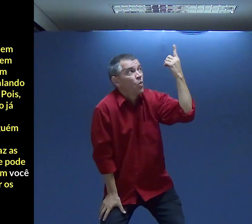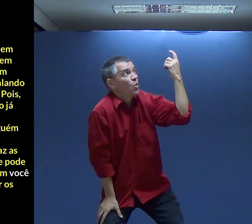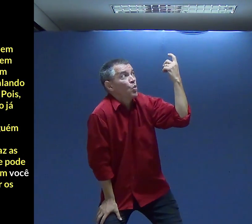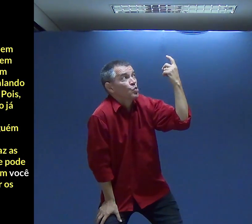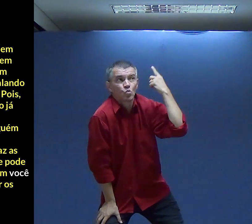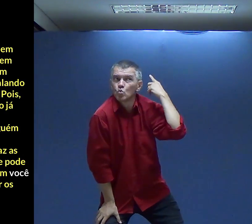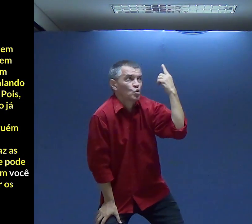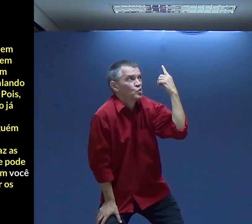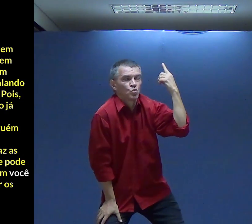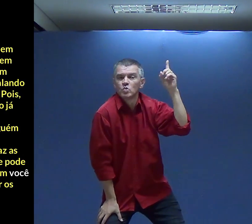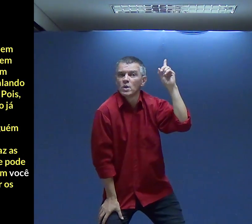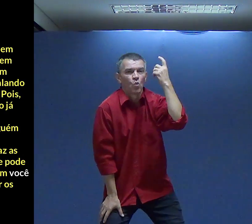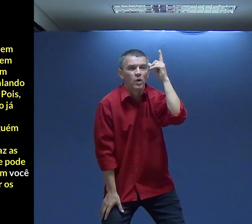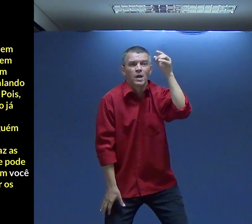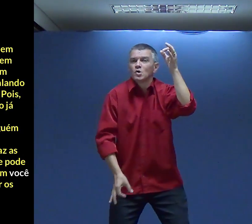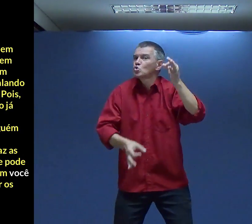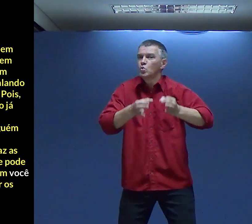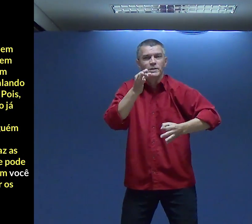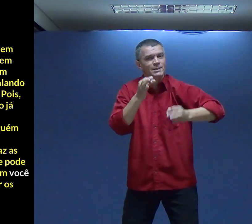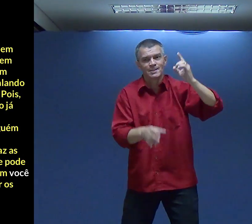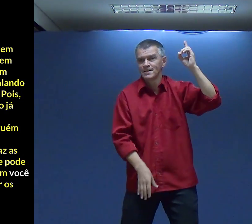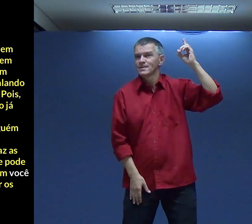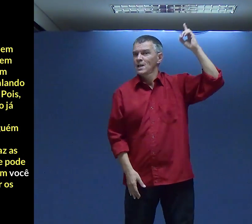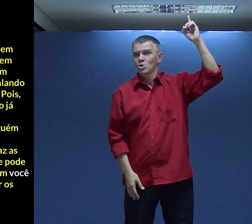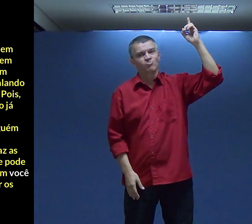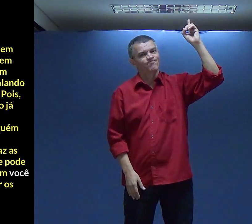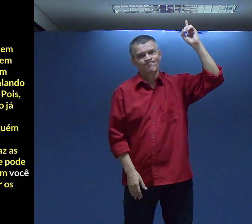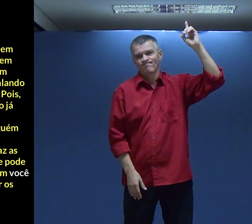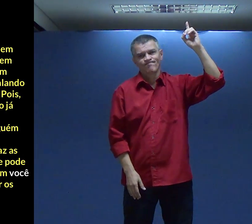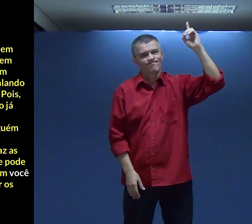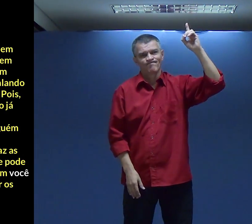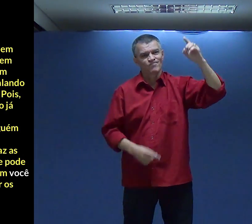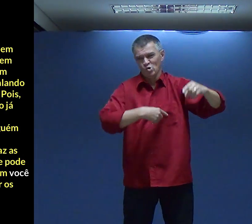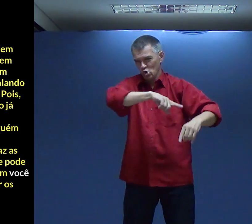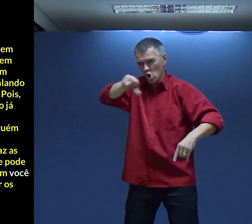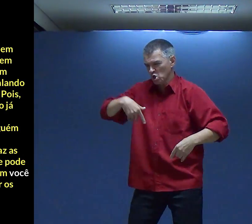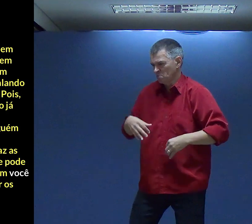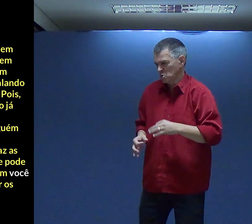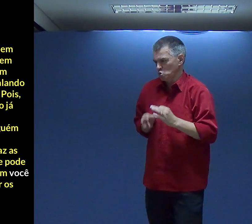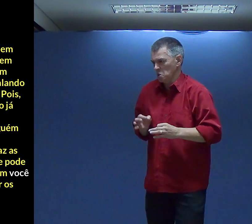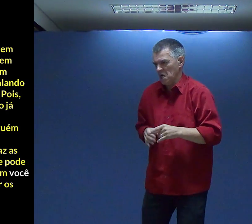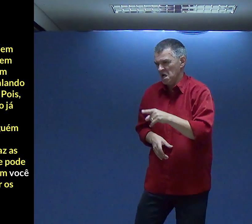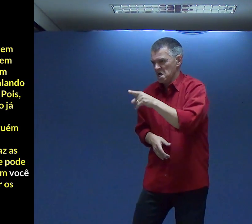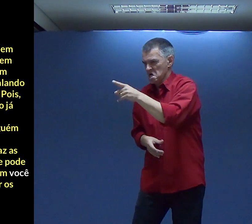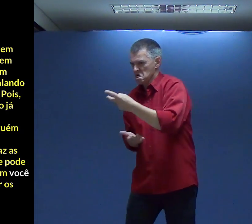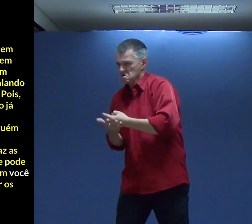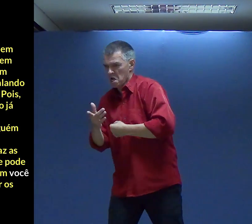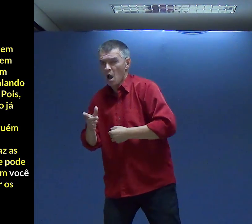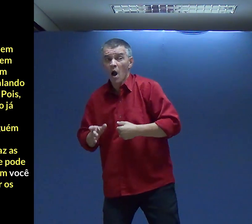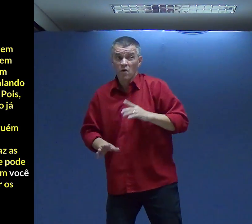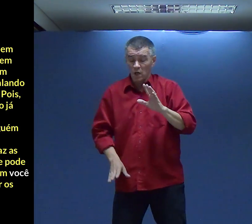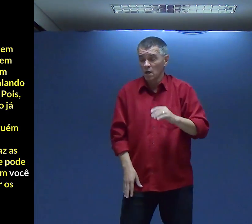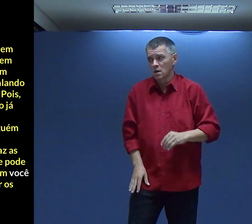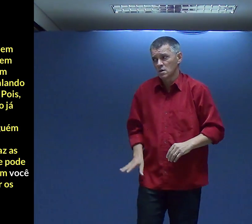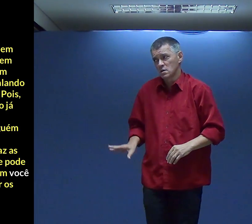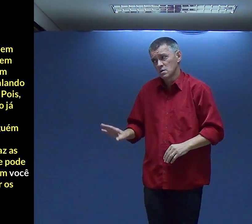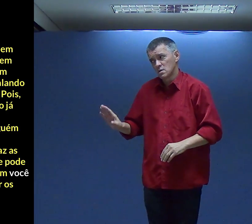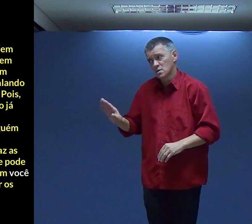Só Deus Pode ser O nosso julgamento Nós não podemos Sair por aí Julgando